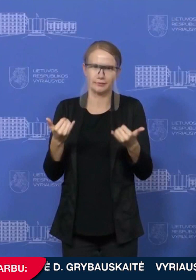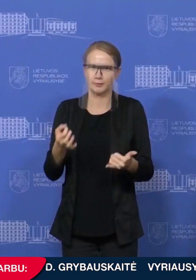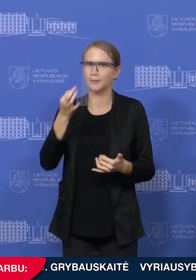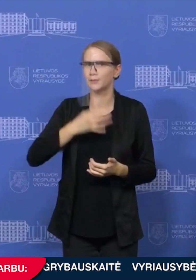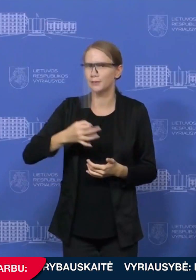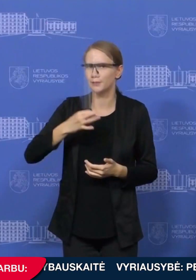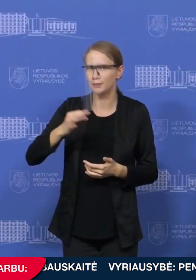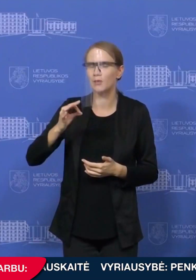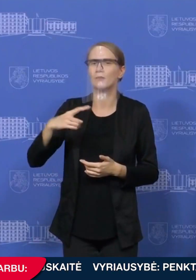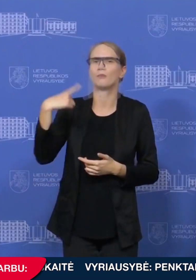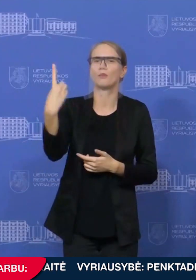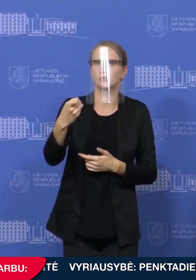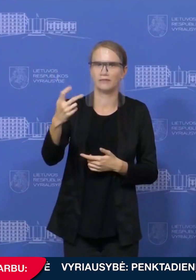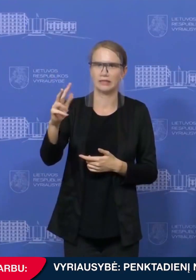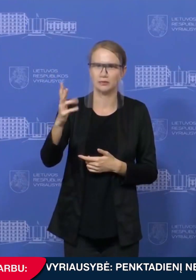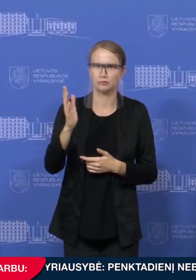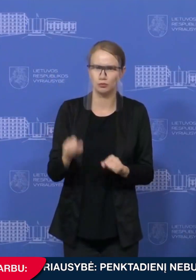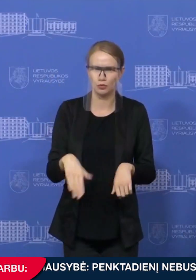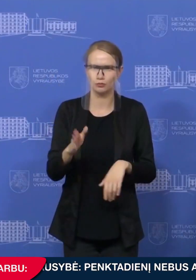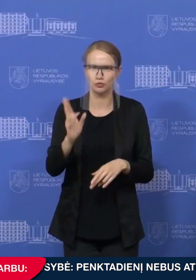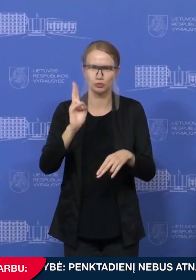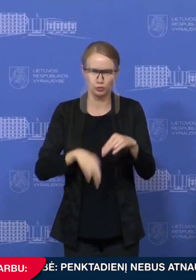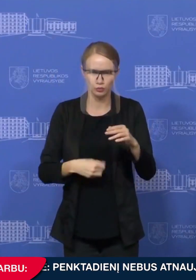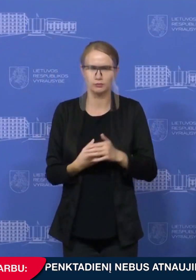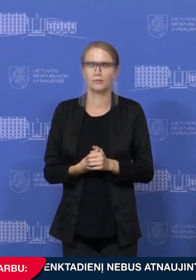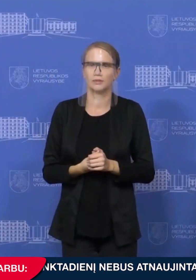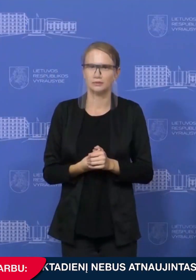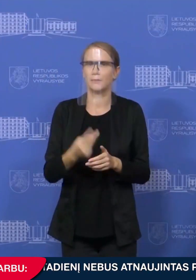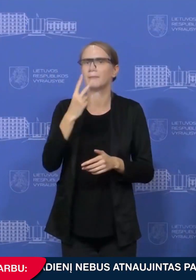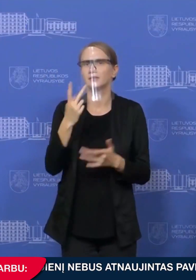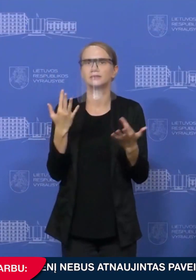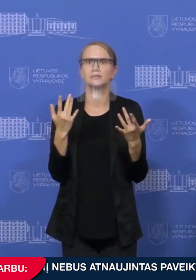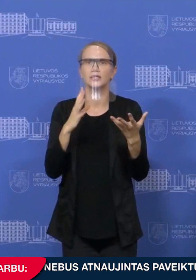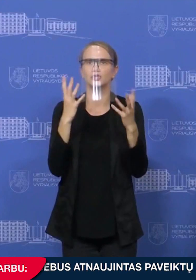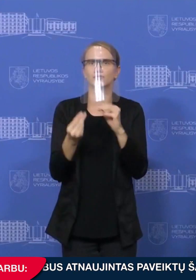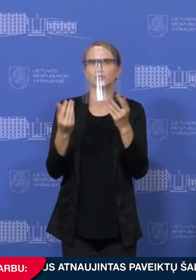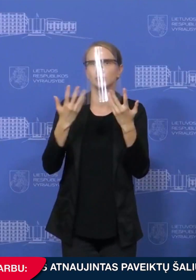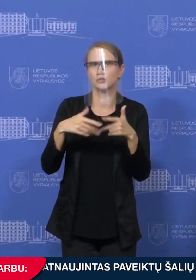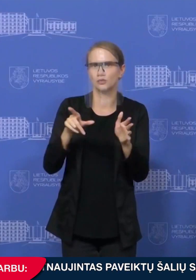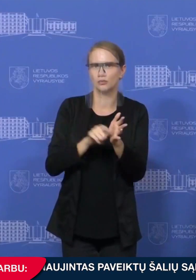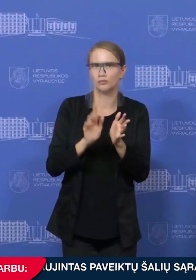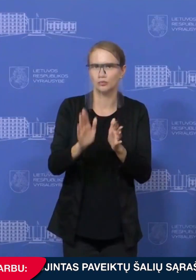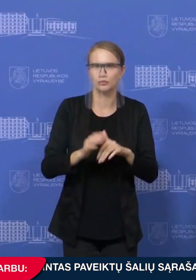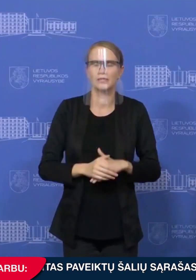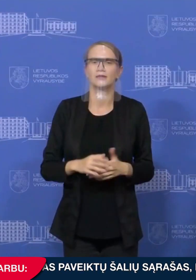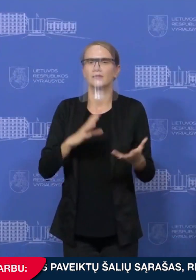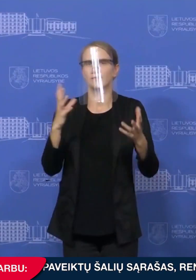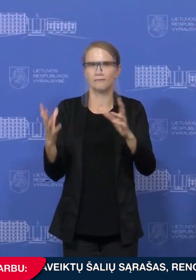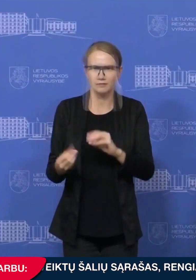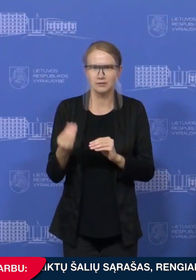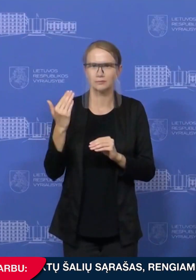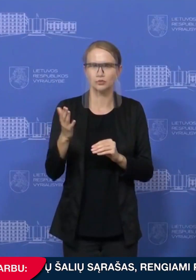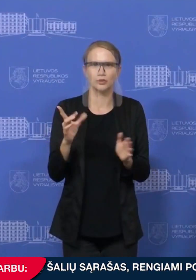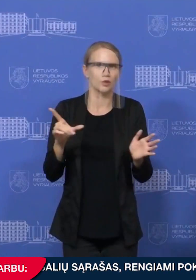priėmę, matyti, tai bus kitos savaitės sprendimai. Kriterijus mes turėsime, jie bus neprivalomi, tai yra vyriausybė, jis bus